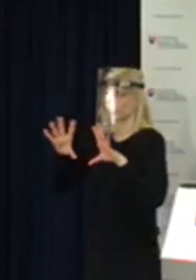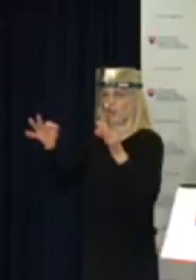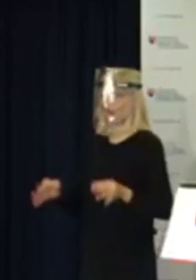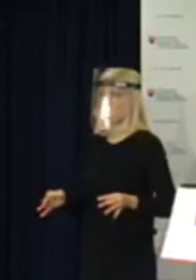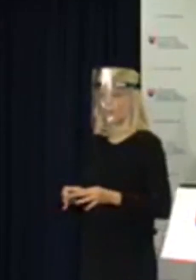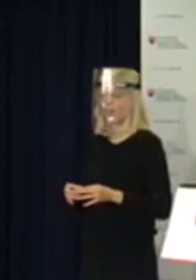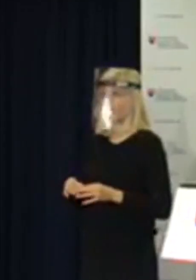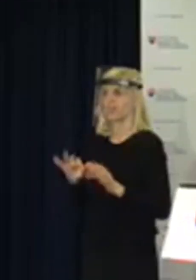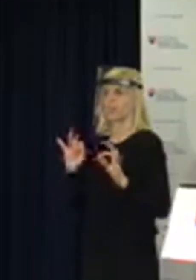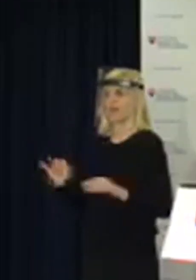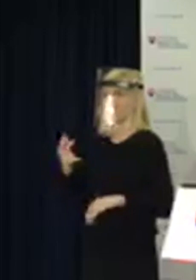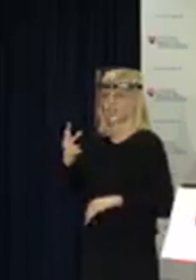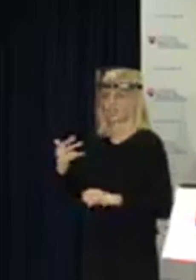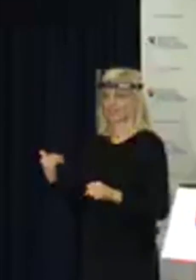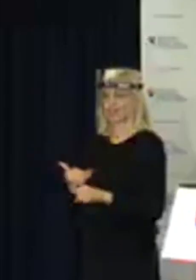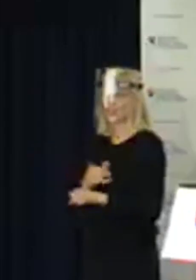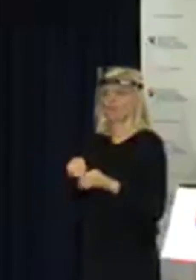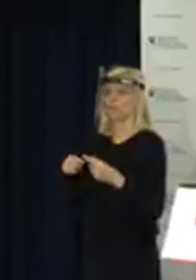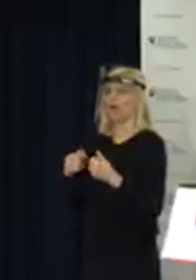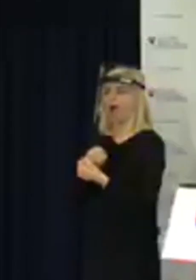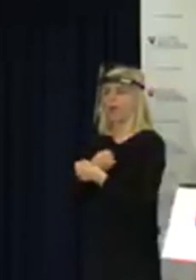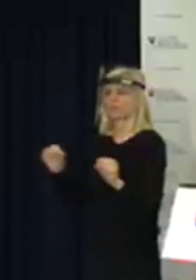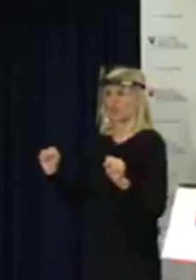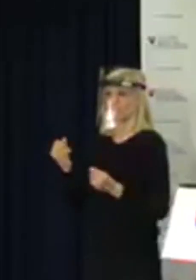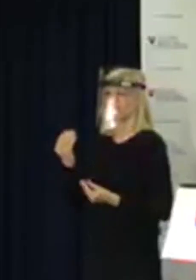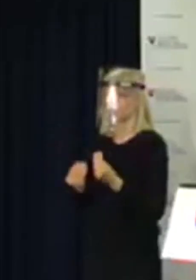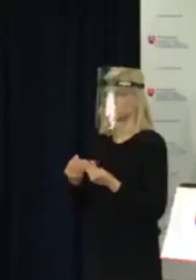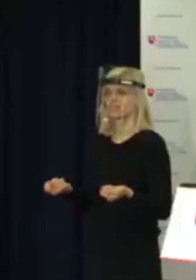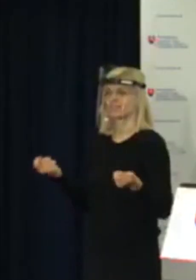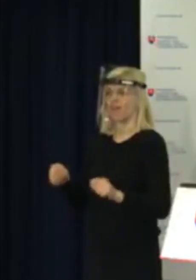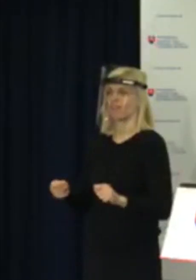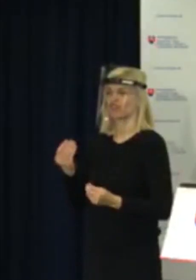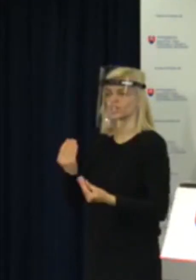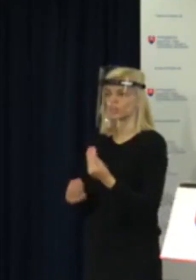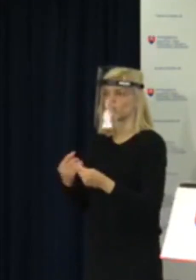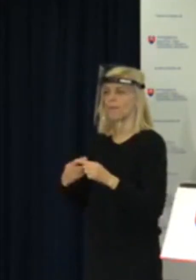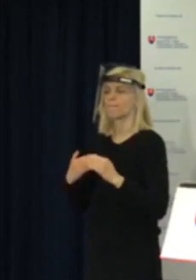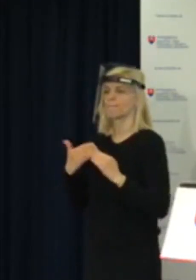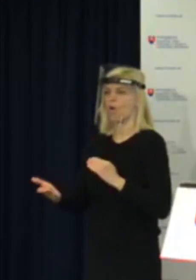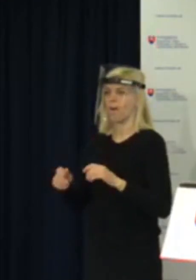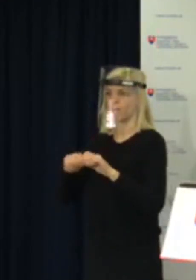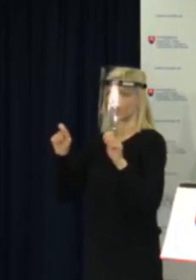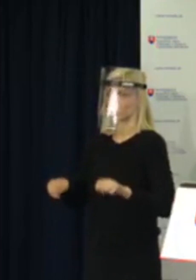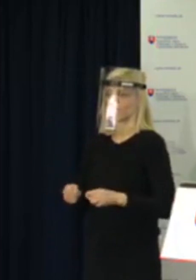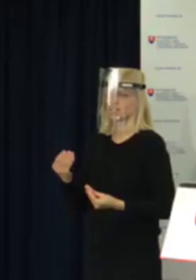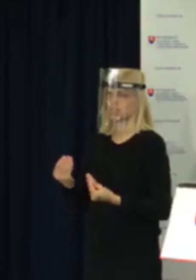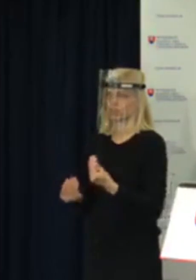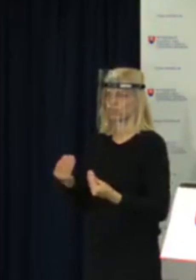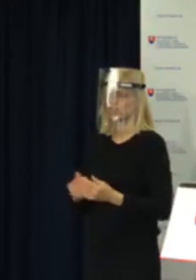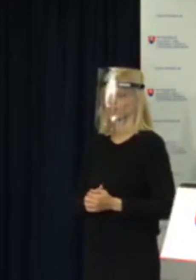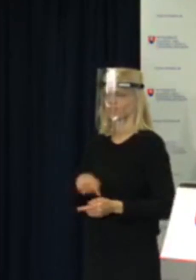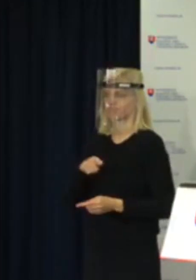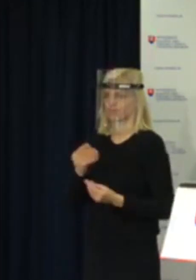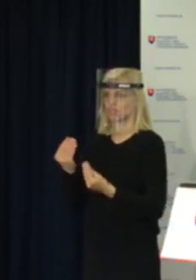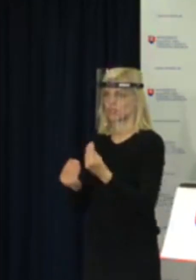ešte tri a to sú absolvencké skúšky, záverečné skúšky a pomaturitné skúšky. Tieto skúšky sa